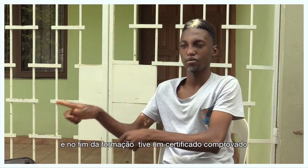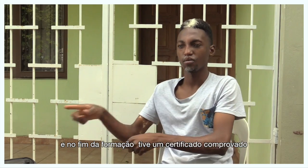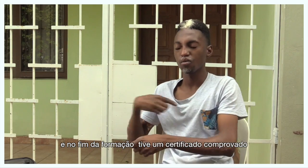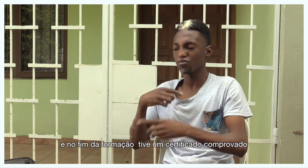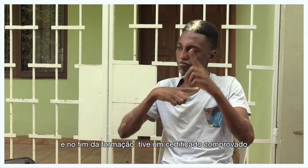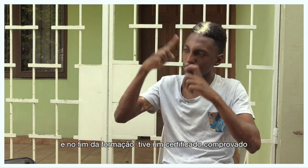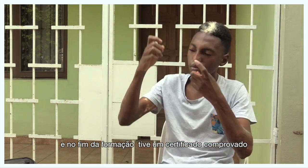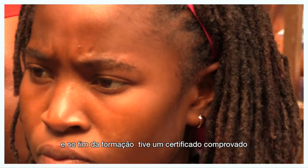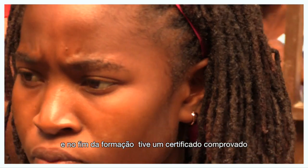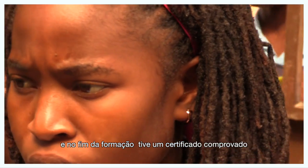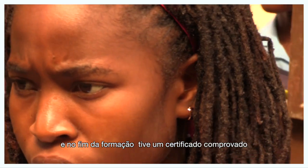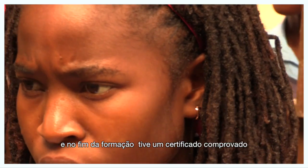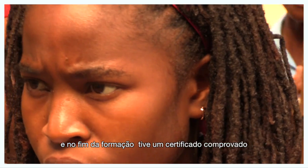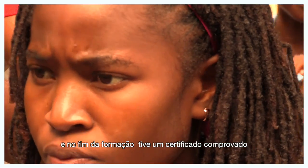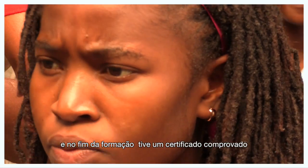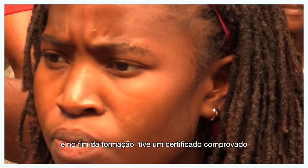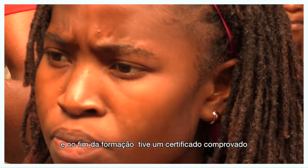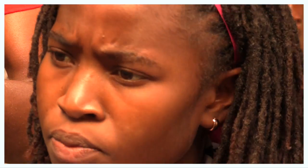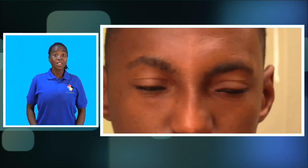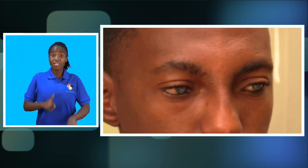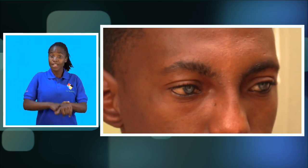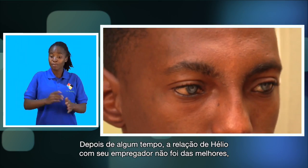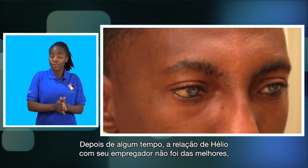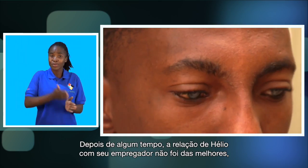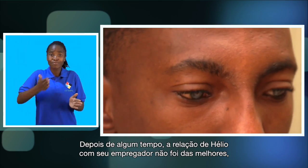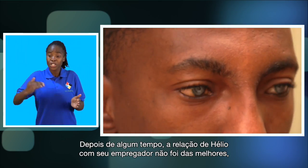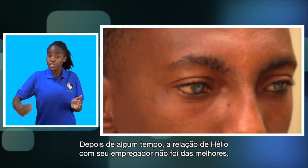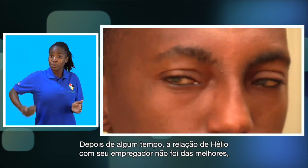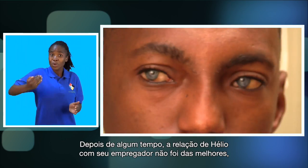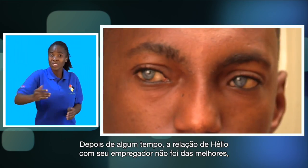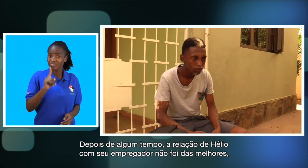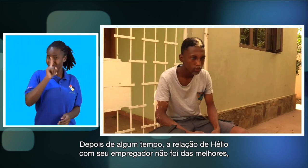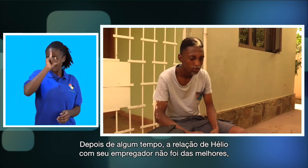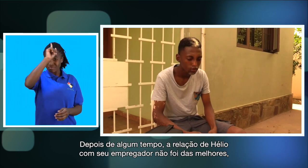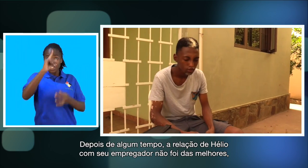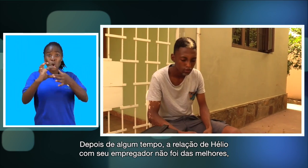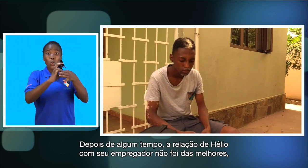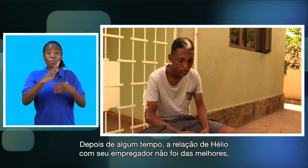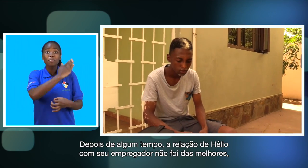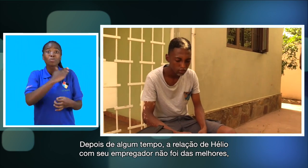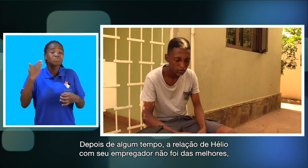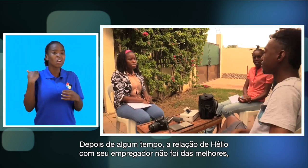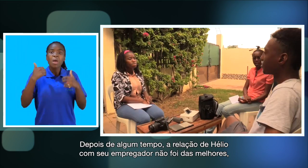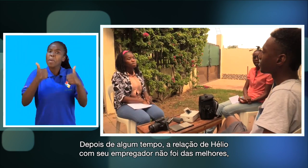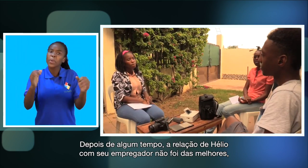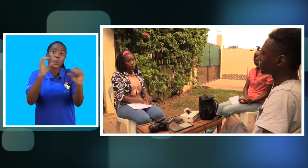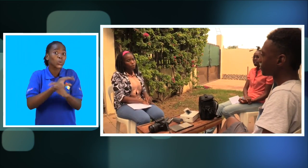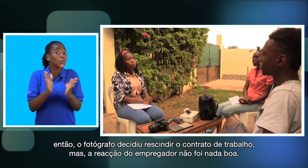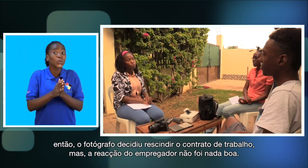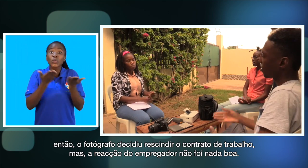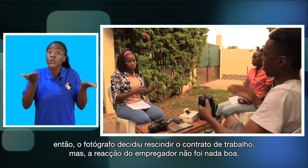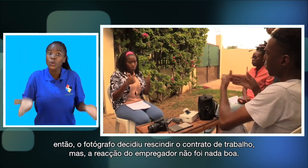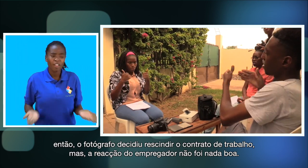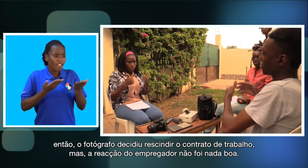documento que é um certificado comprovado. Depois de algum tempo, a relação de Hélio com seu empregador não foi das melhores.